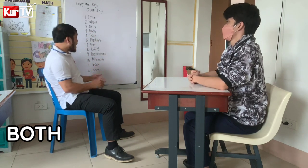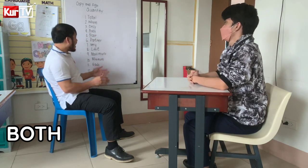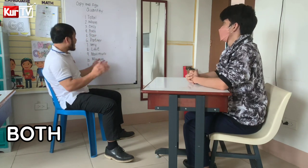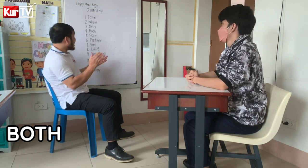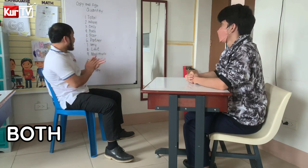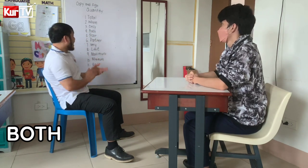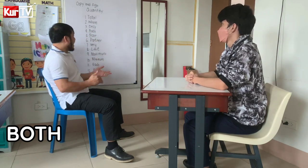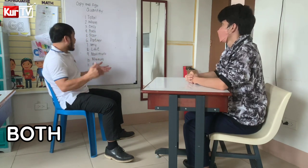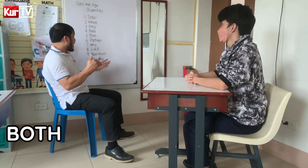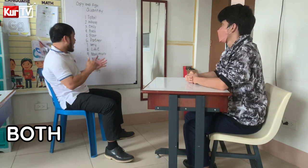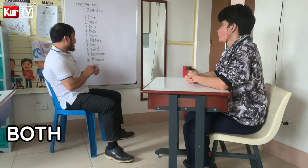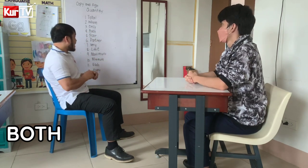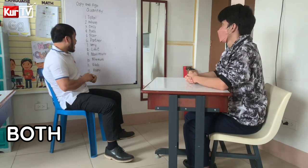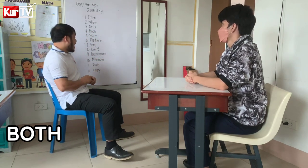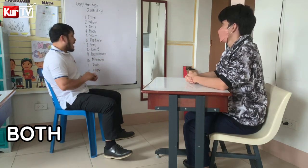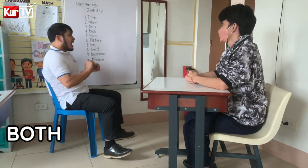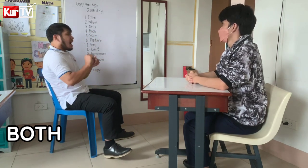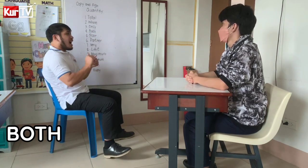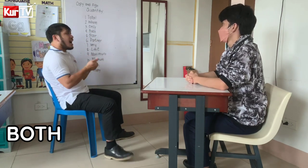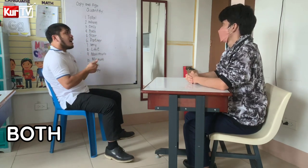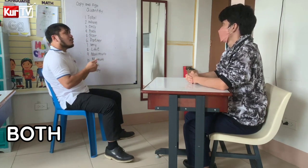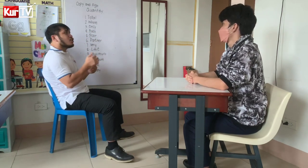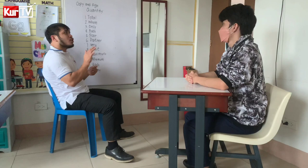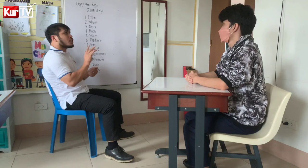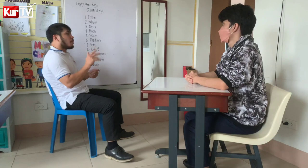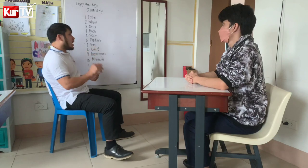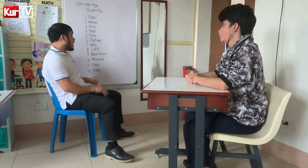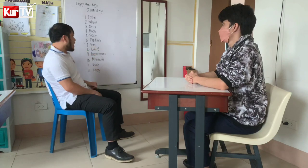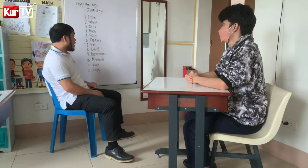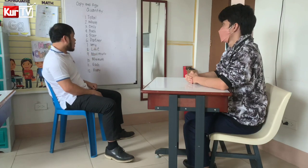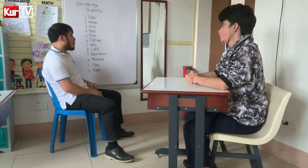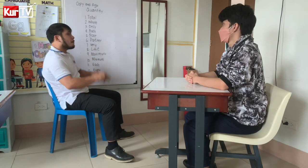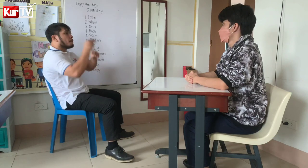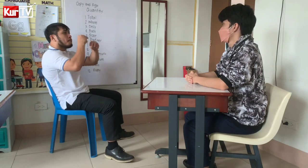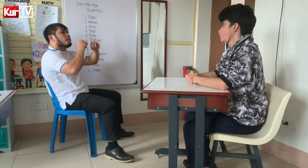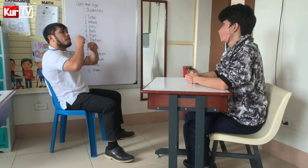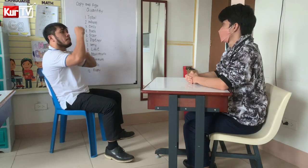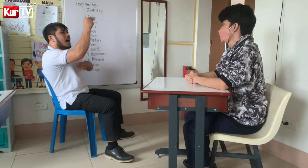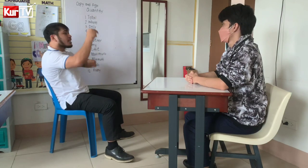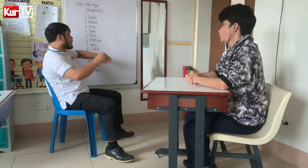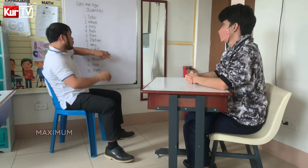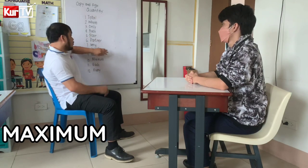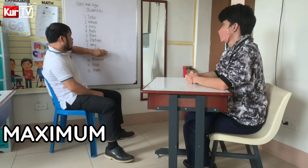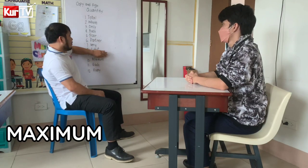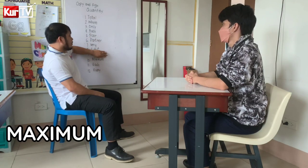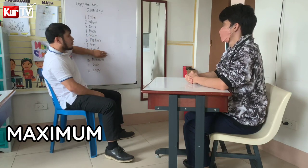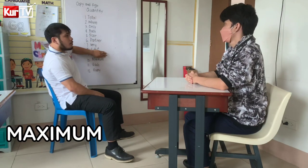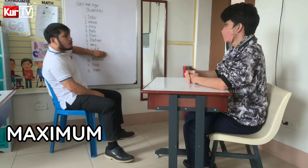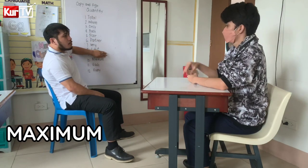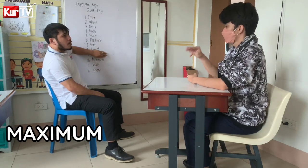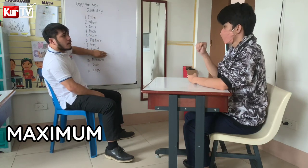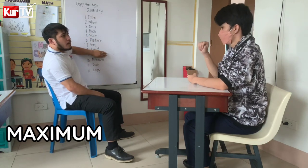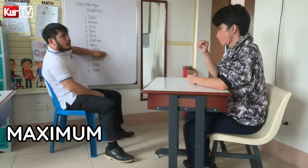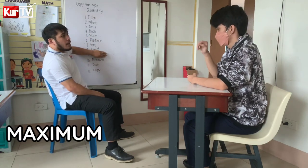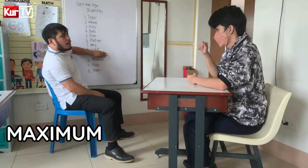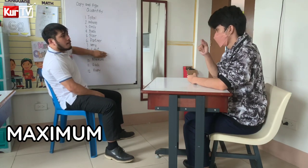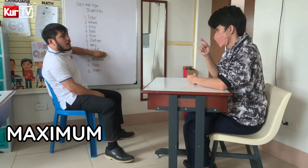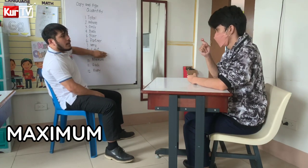again how do you spell maximum m-a